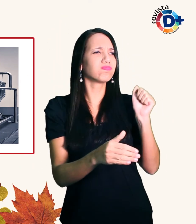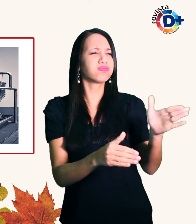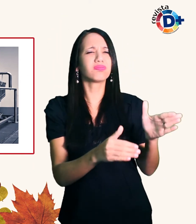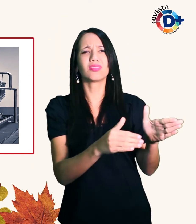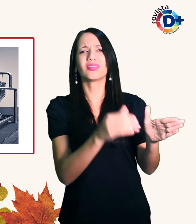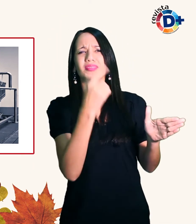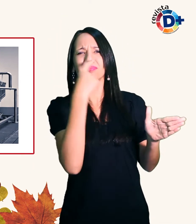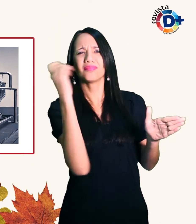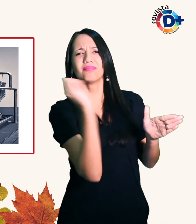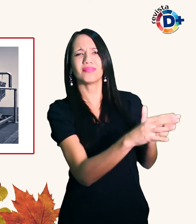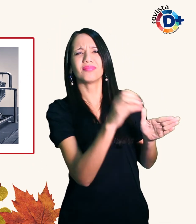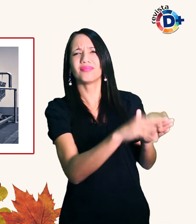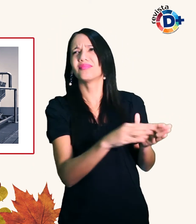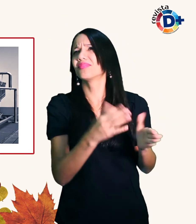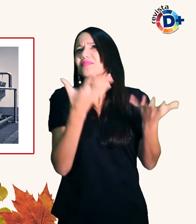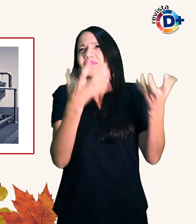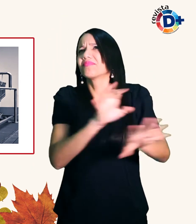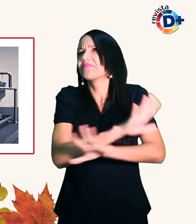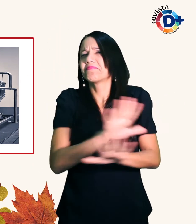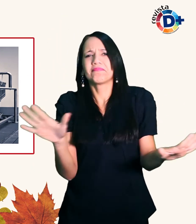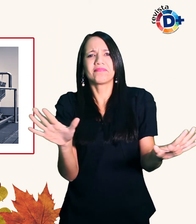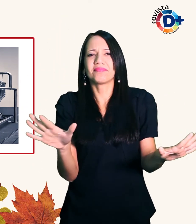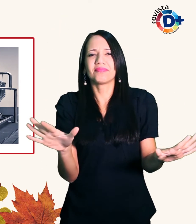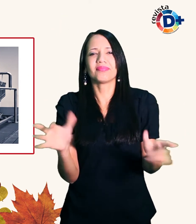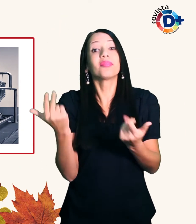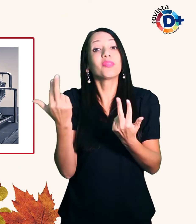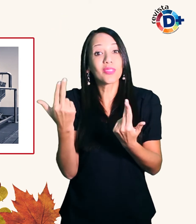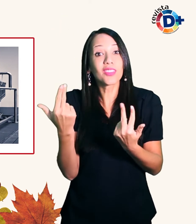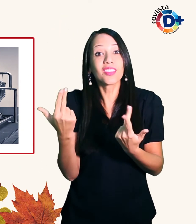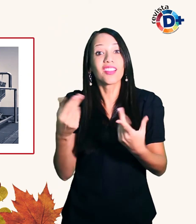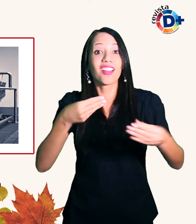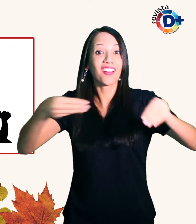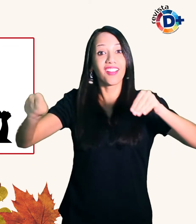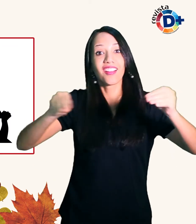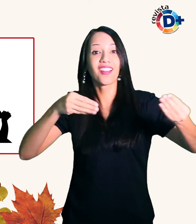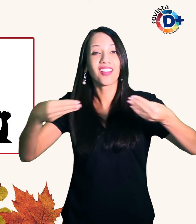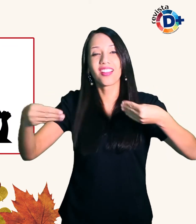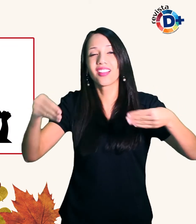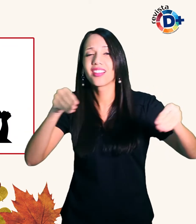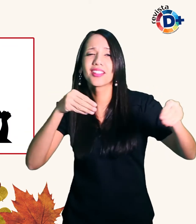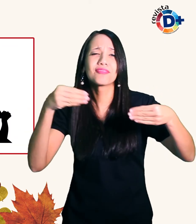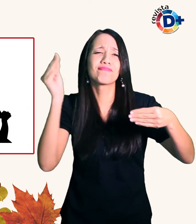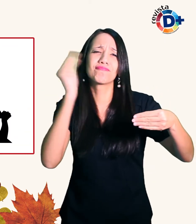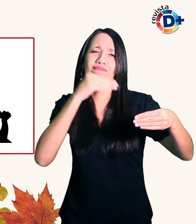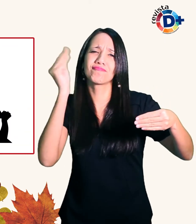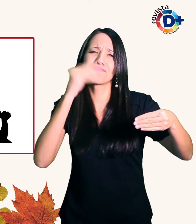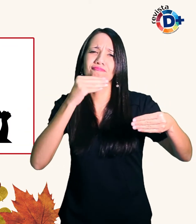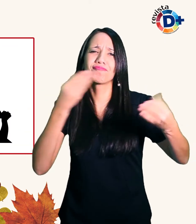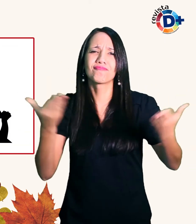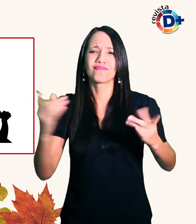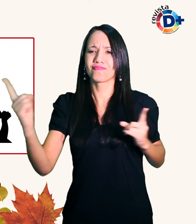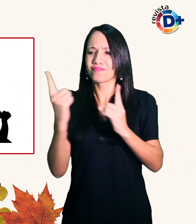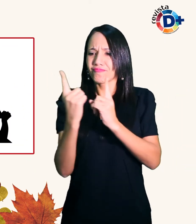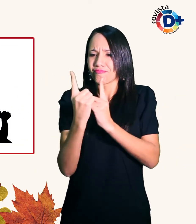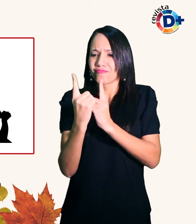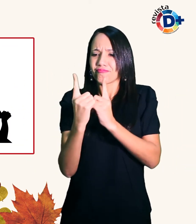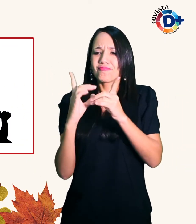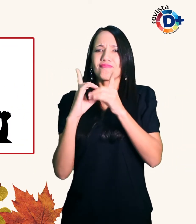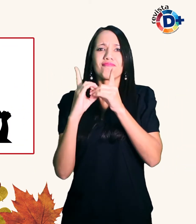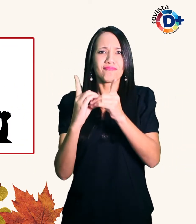agradam mais A fragilidade dos laços só não é maior do que a insegurança gerada por